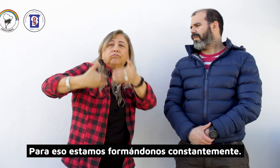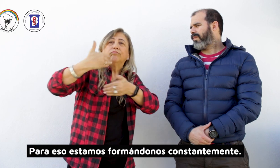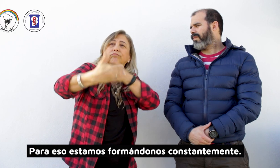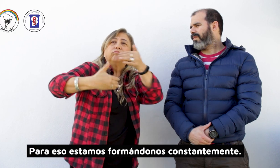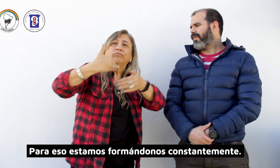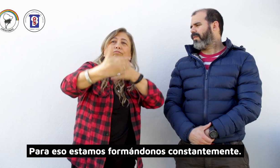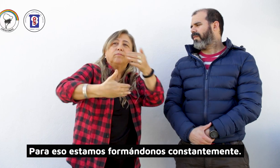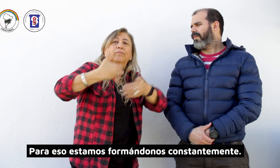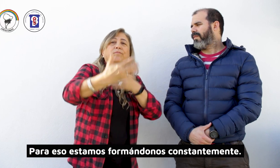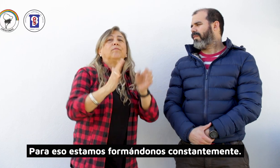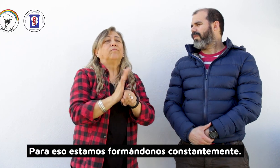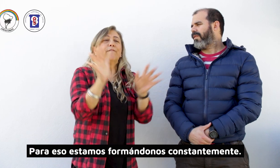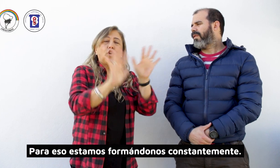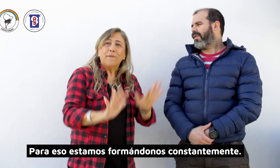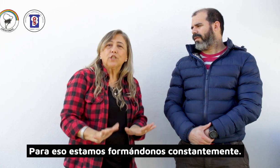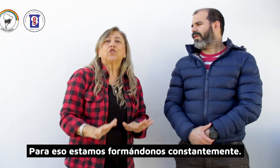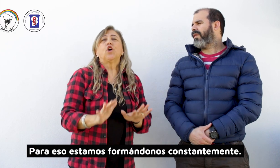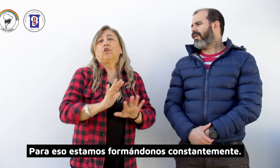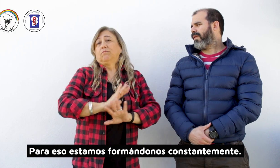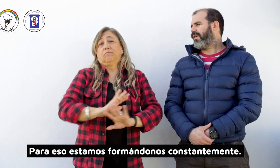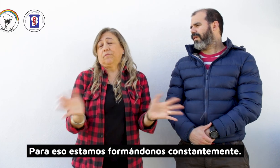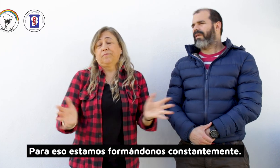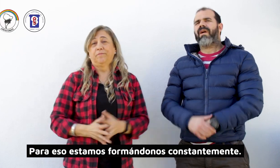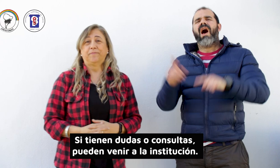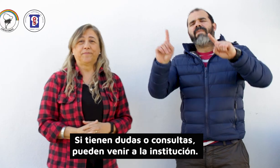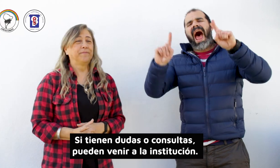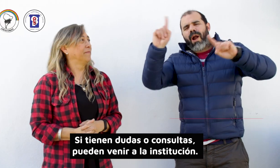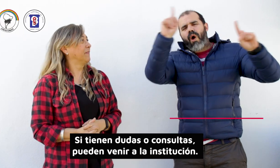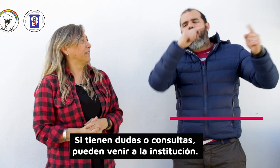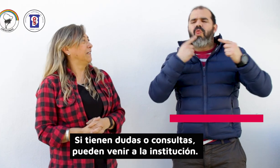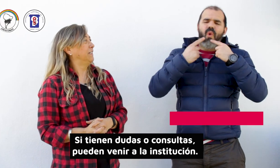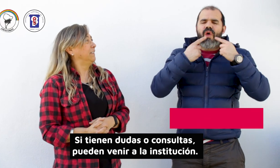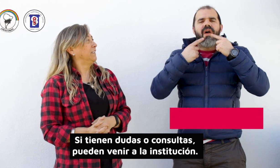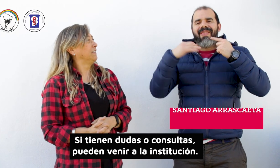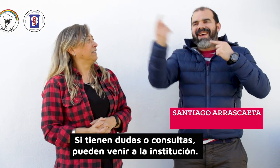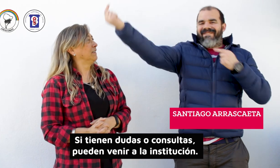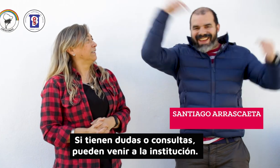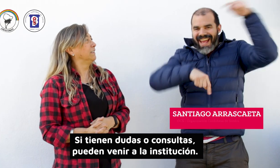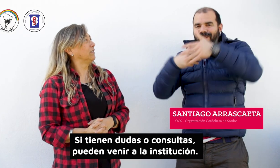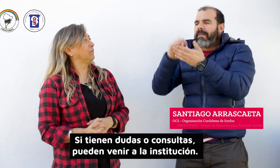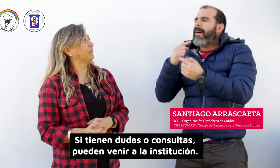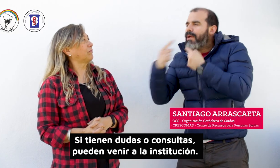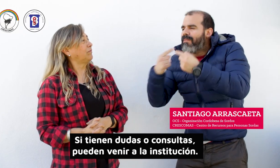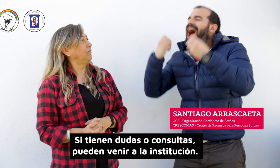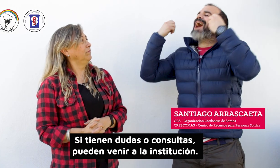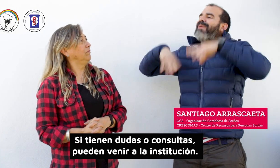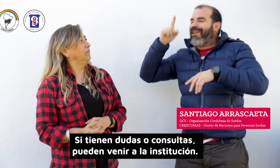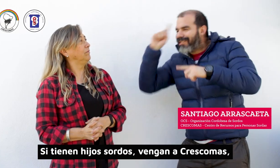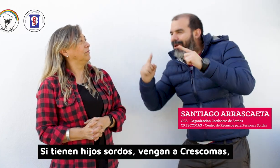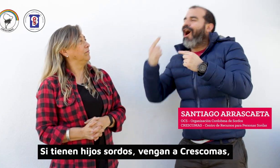Para eso estamos informándonos constantemente. Si tienen dudas o consultas, pueden venir a la institución. Si